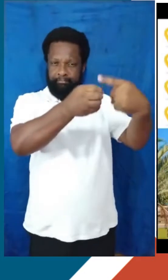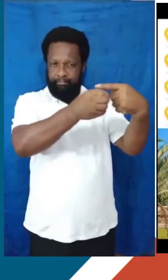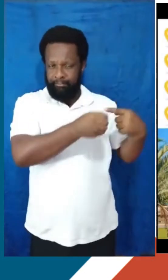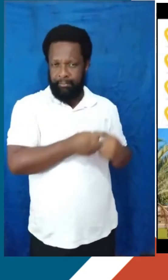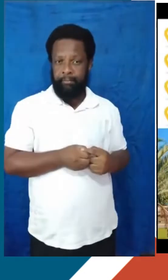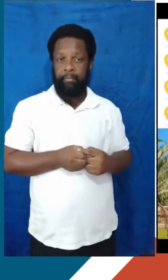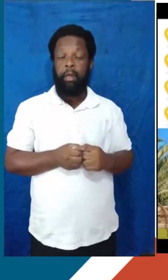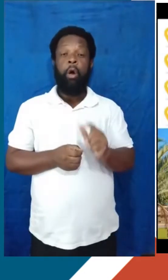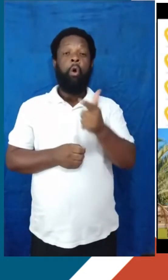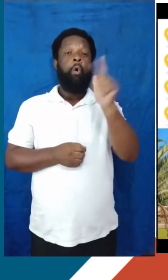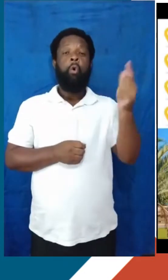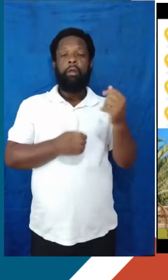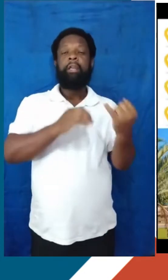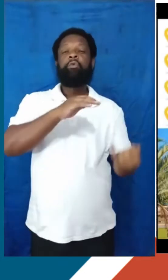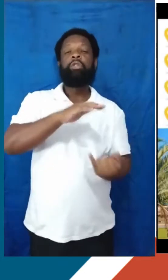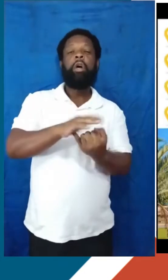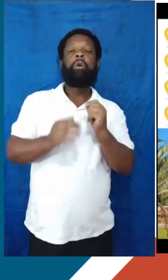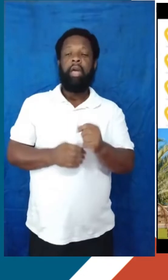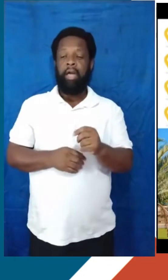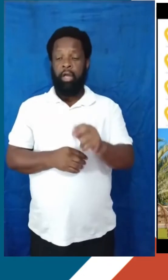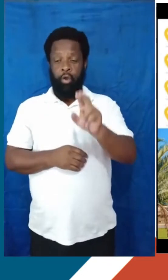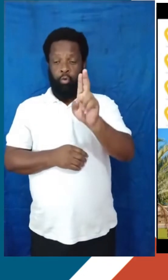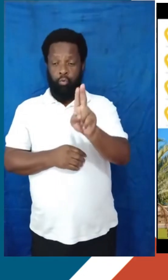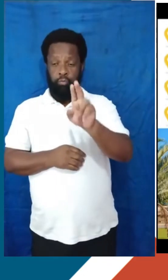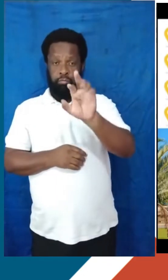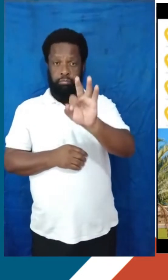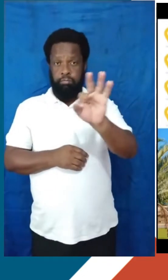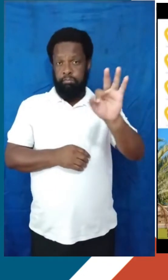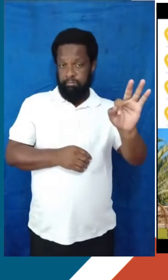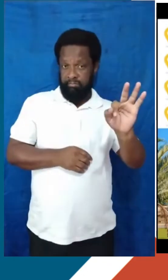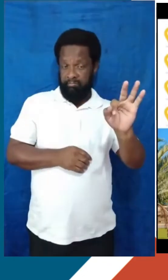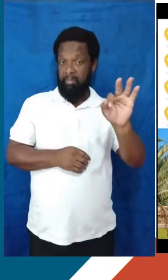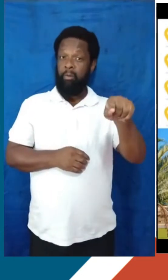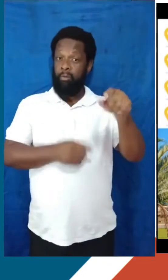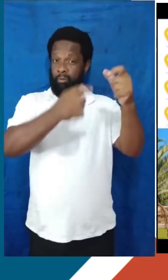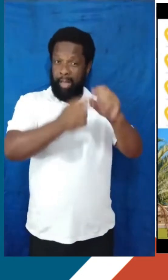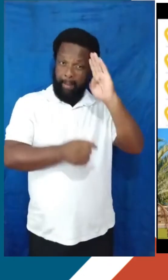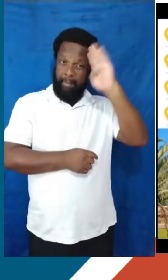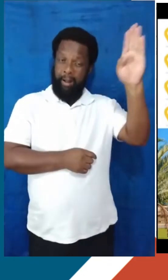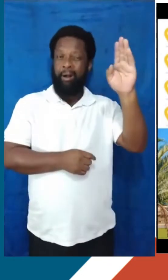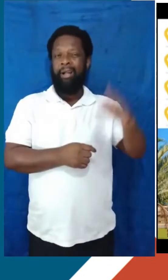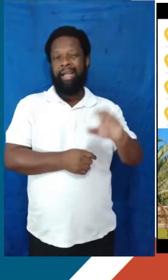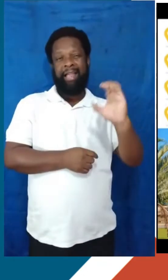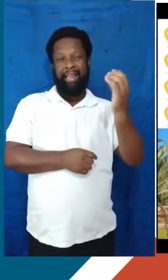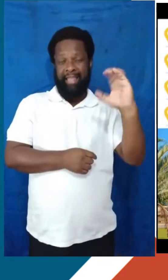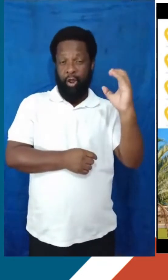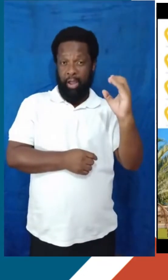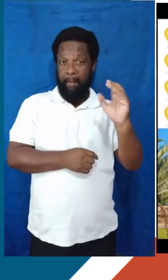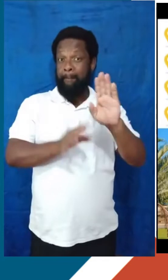Outra importante instituição é a Universidade Federal Fluminense, que dá para ver aí que o campus principal é Niterói, contudo, vocês